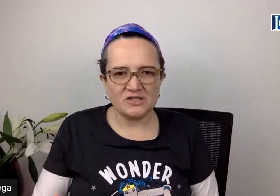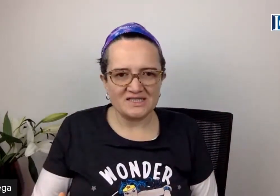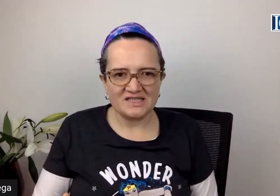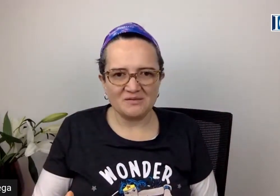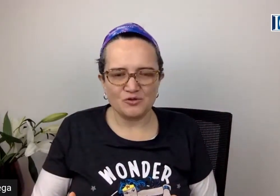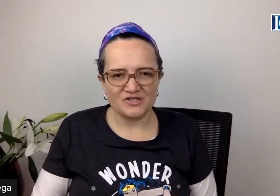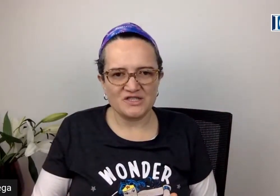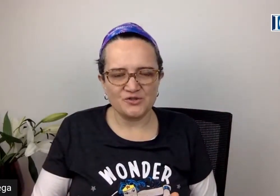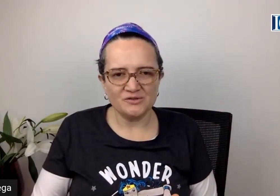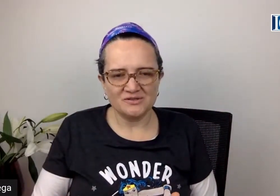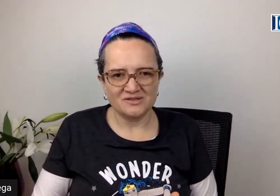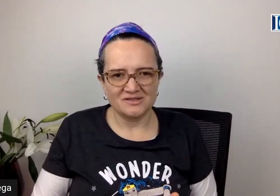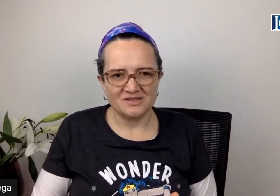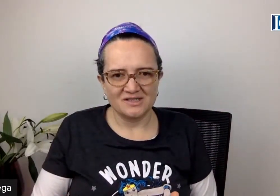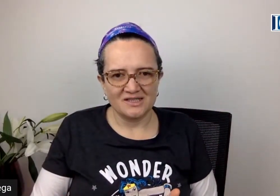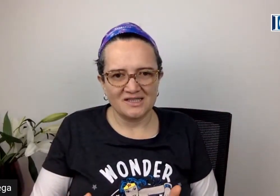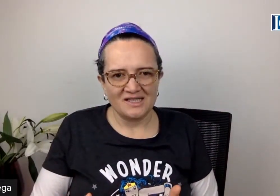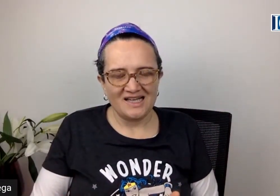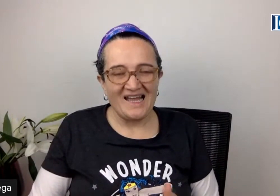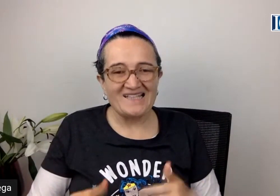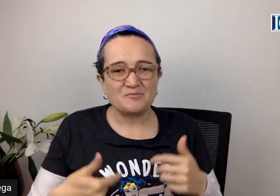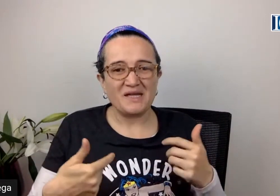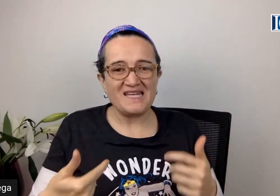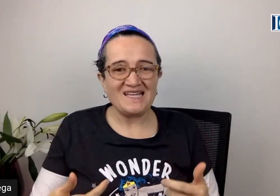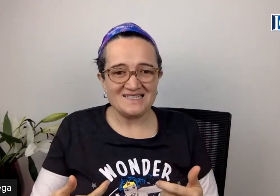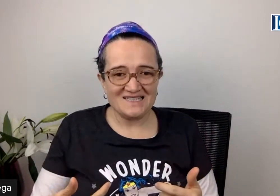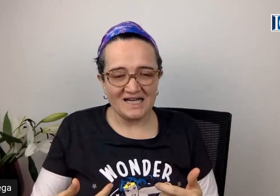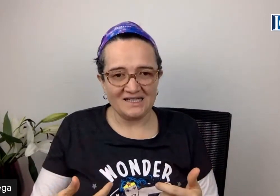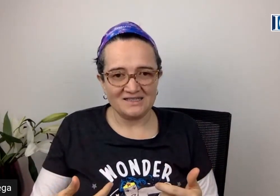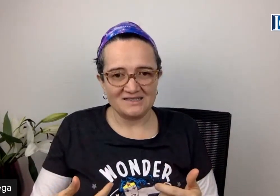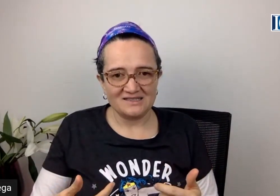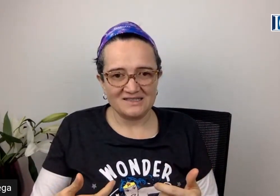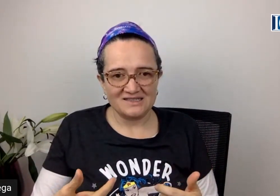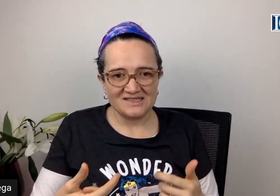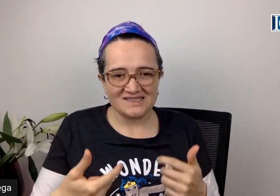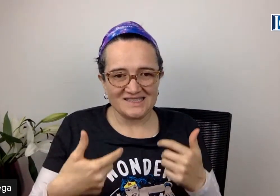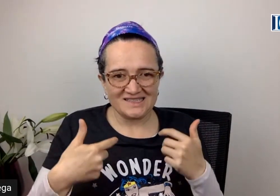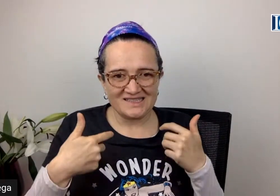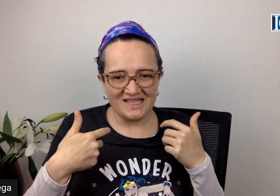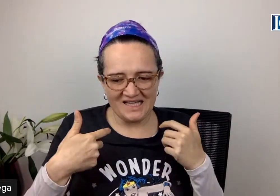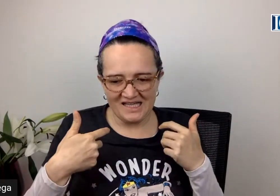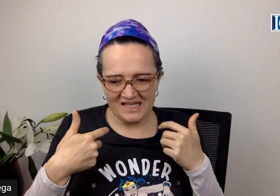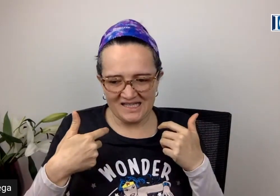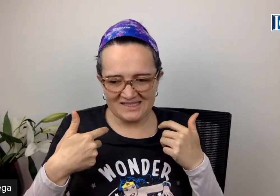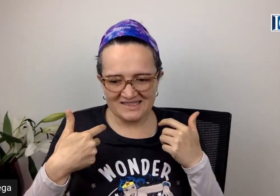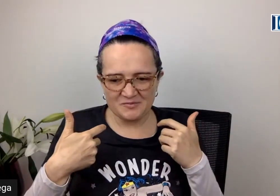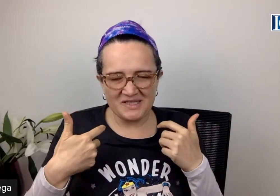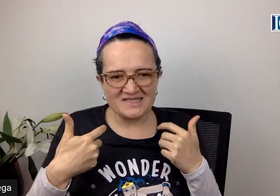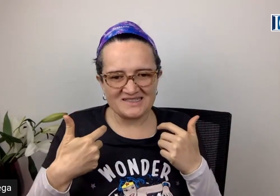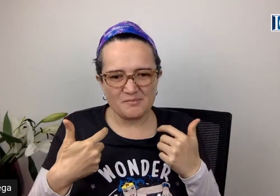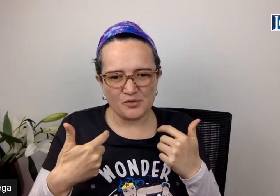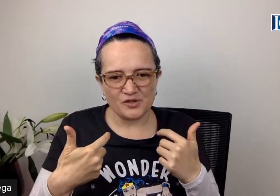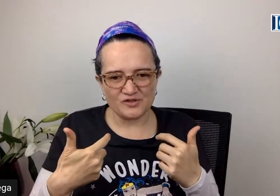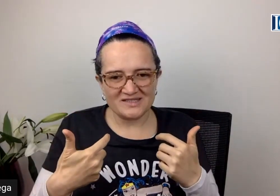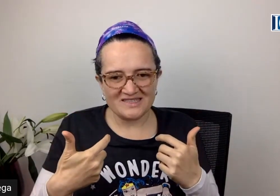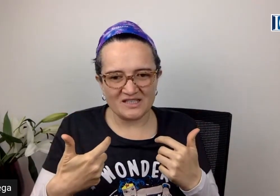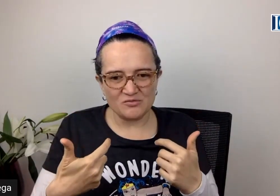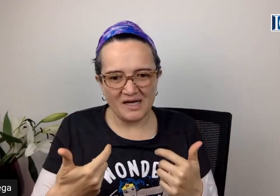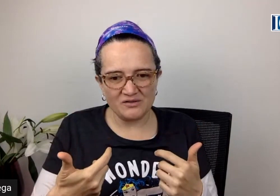dólares en el bolsillo, la experiencia de esas experiencias tan poderosas del ser humano